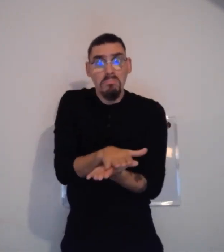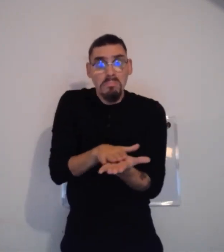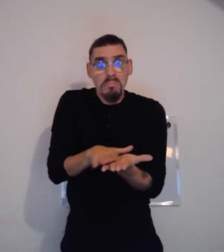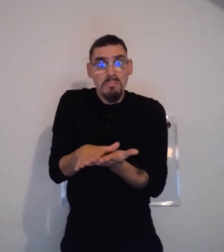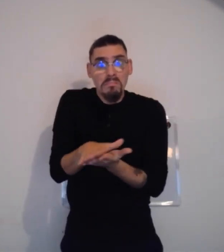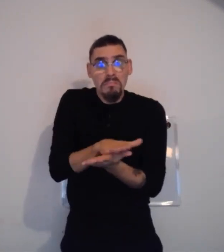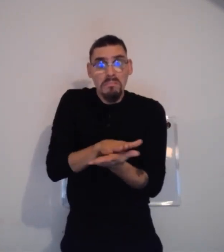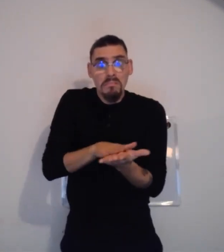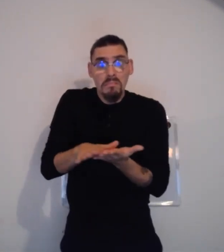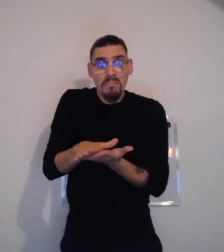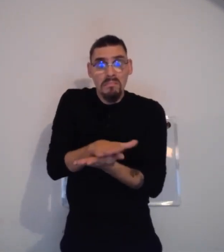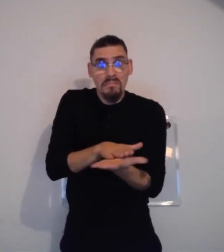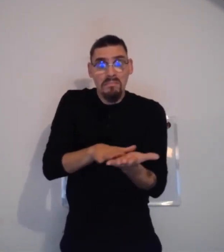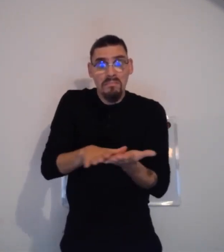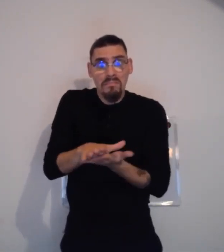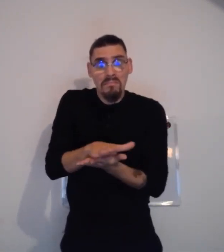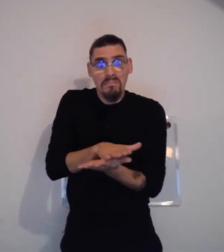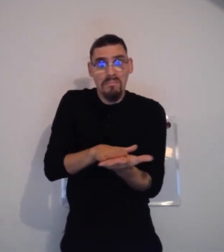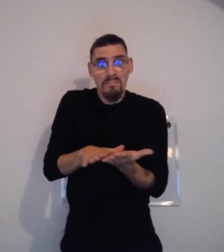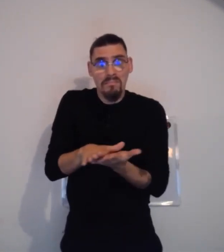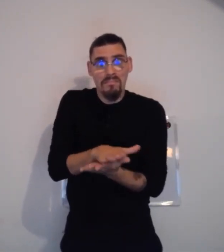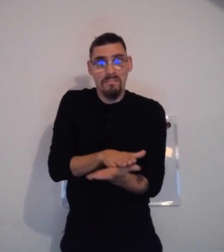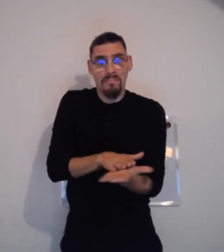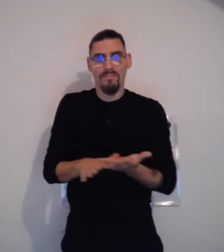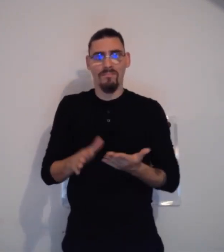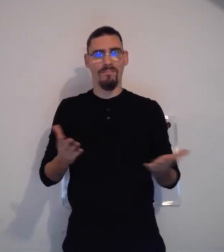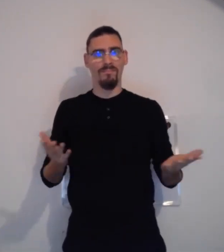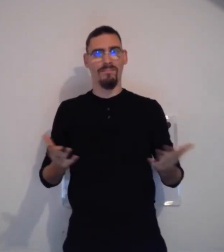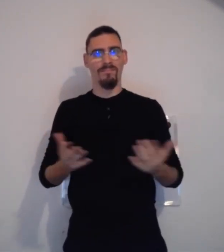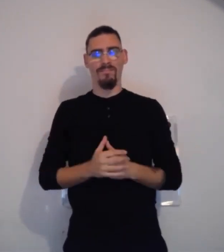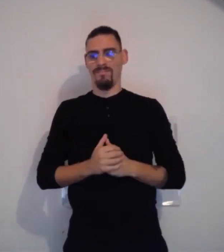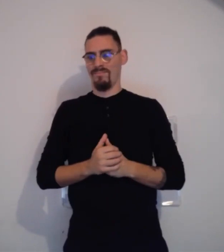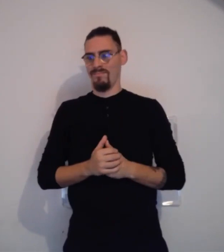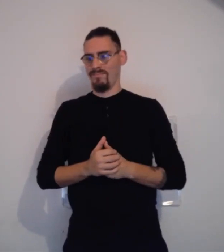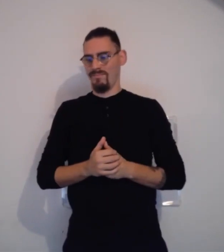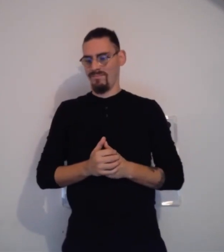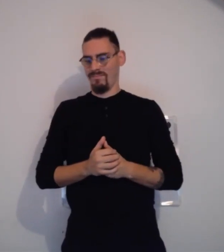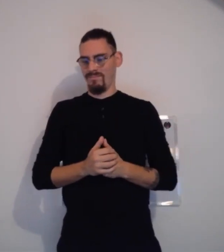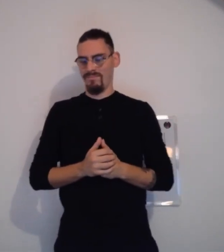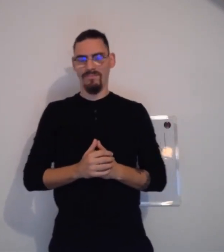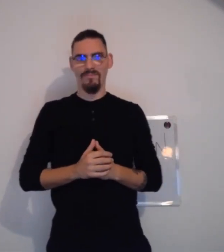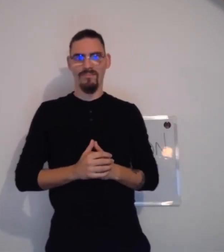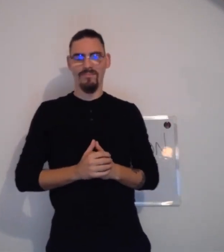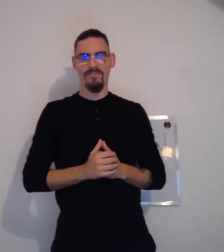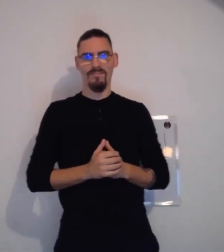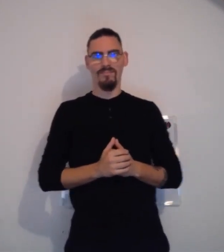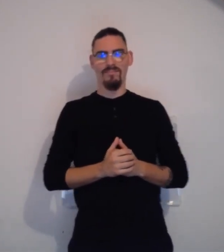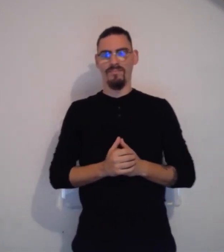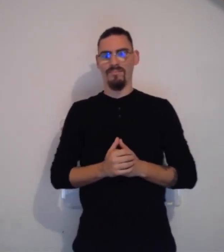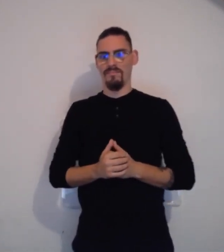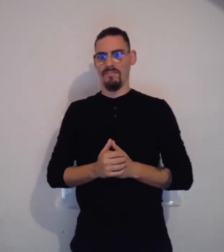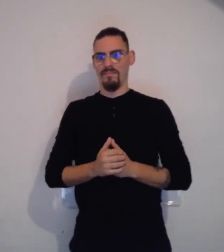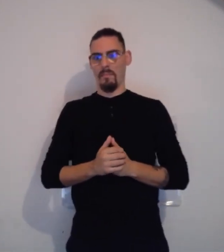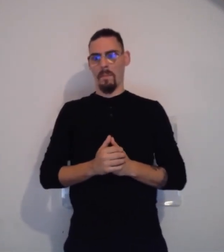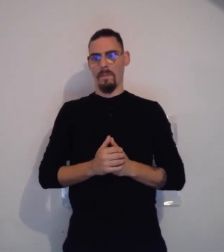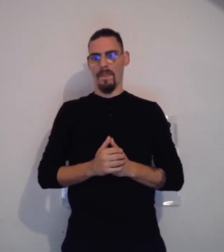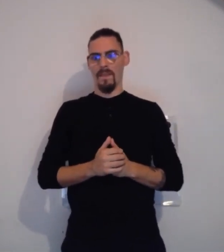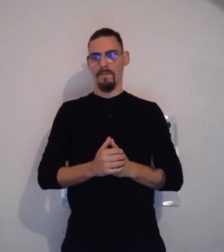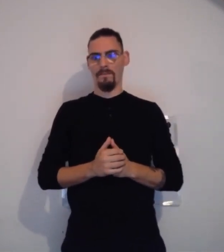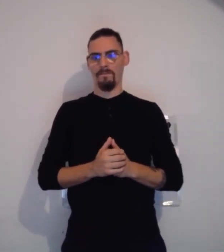Et pour l'expression du visage, vous voyez, je fais le triste. Vous voyez ? Et je tourne les mains en